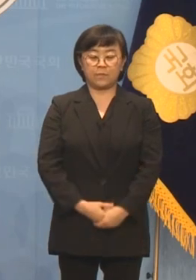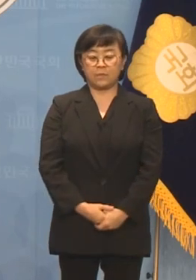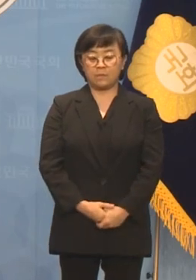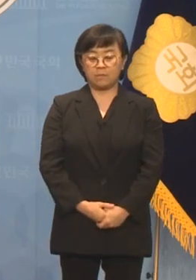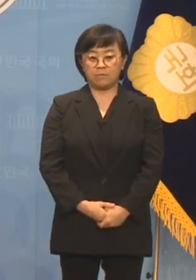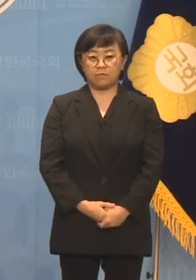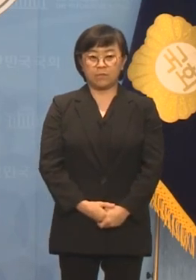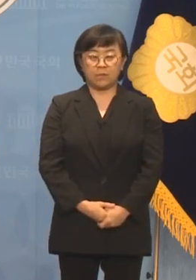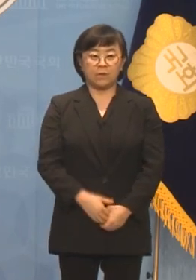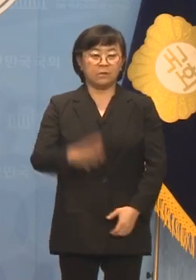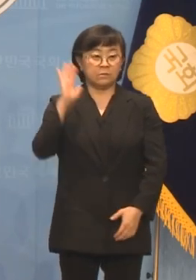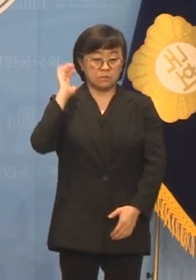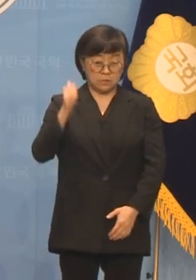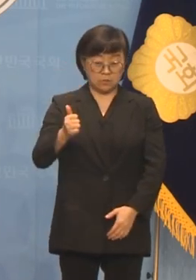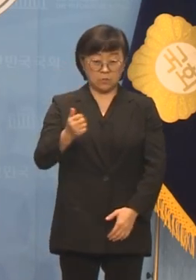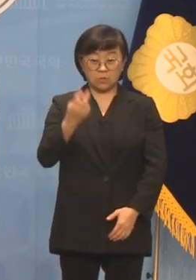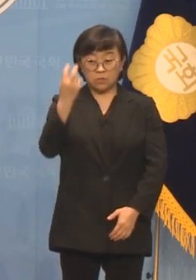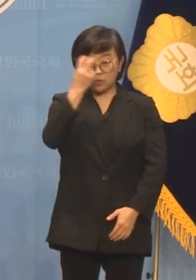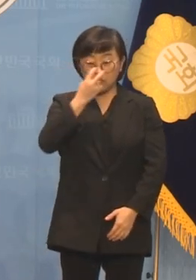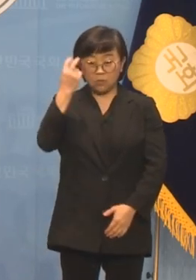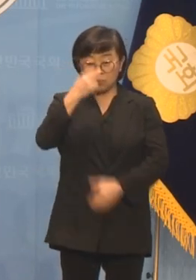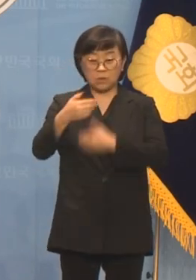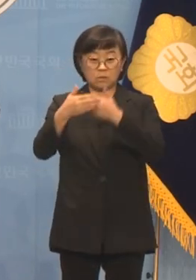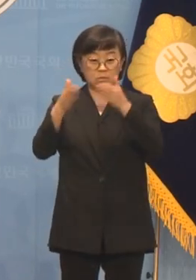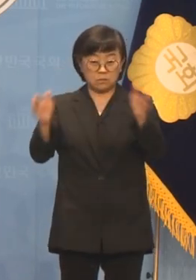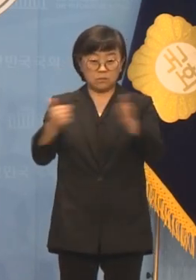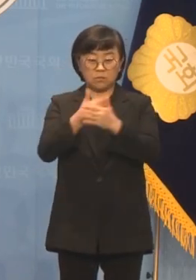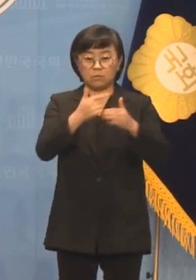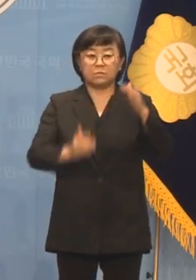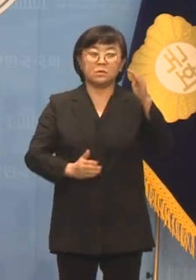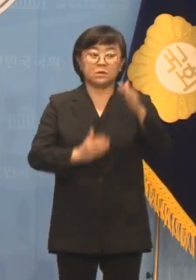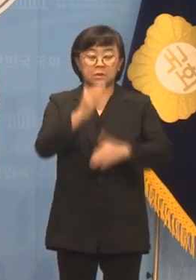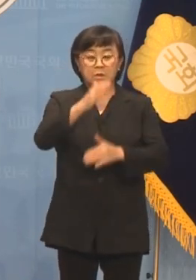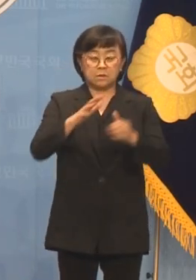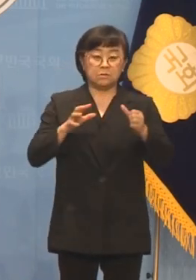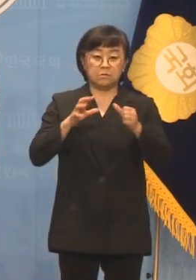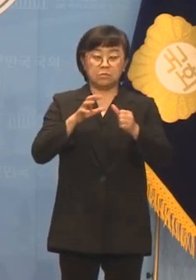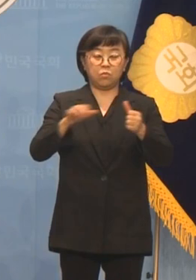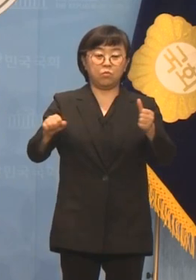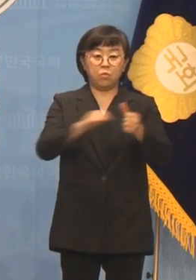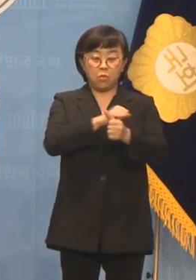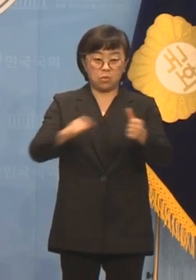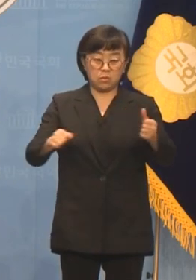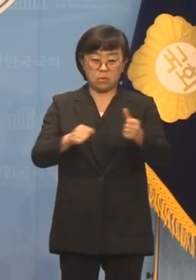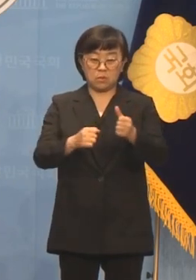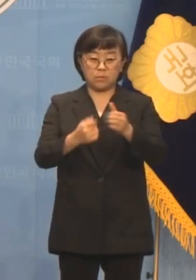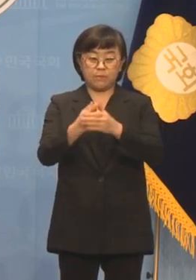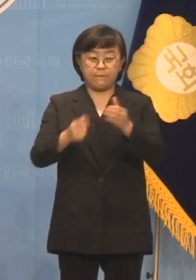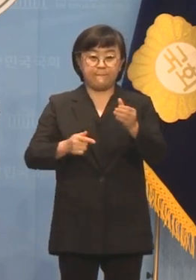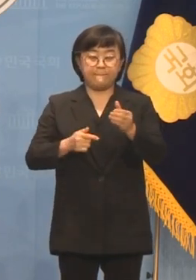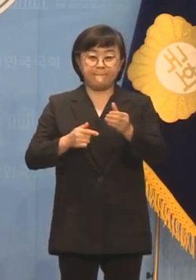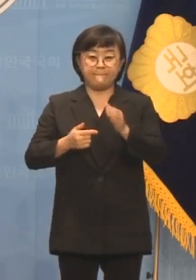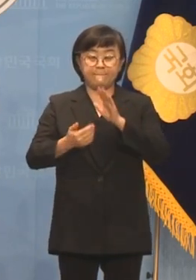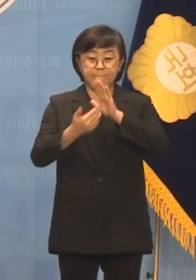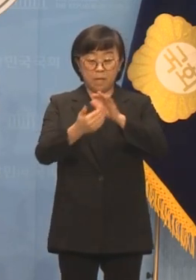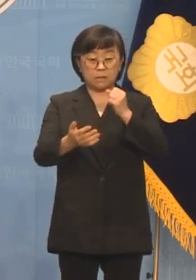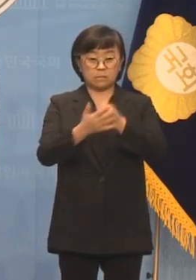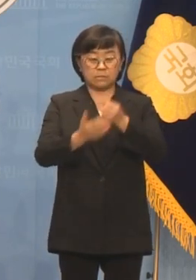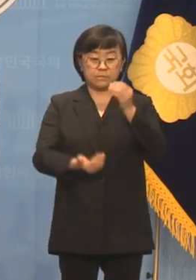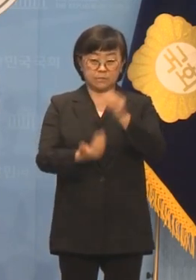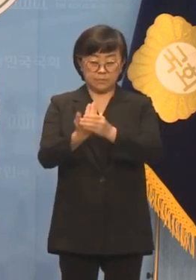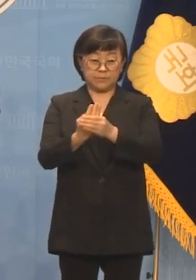대통령 경호실에 과잉경호폭력사태가 일어난 지 나흘째이지만